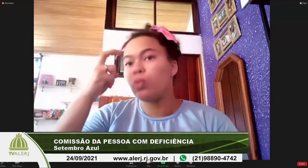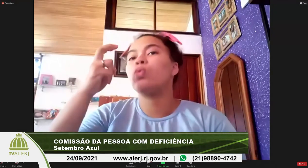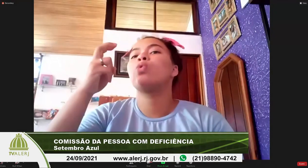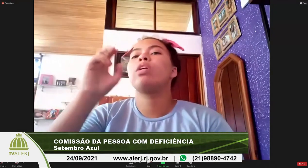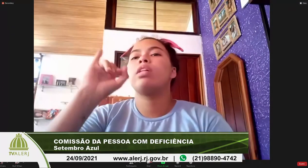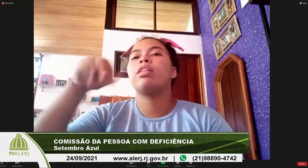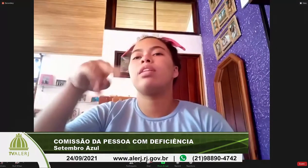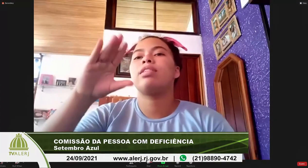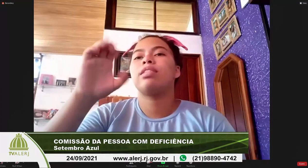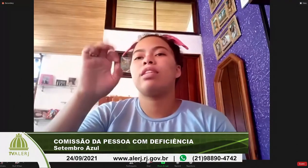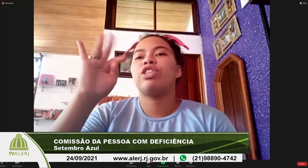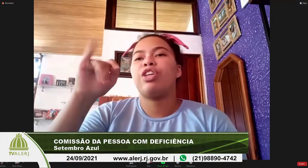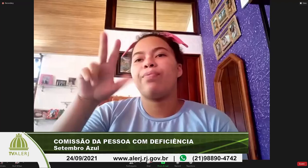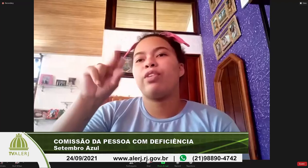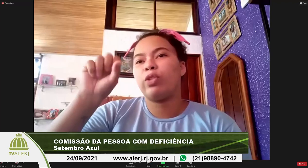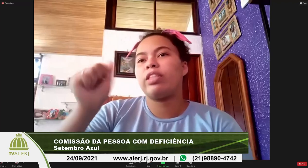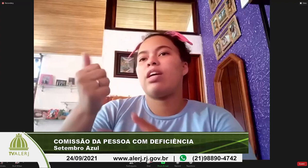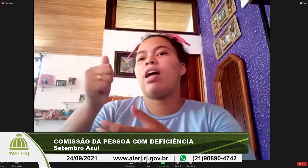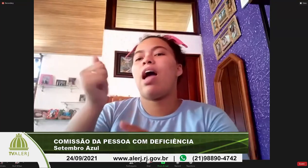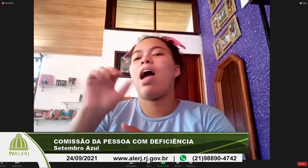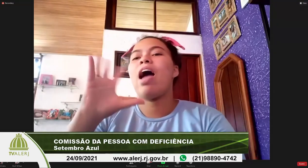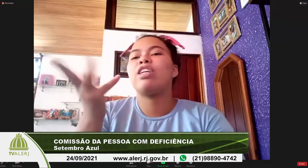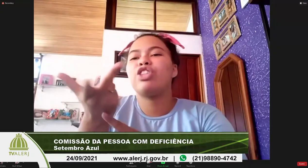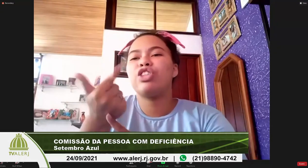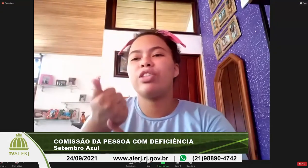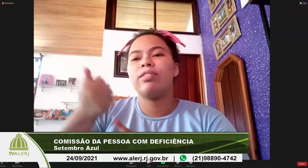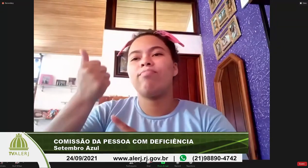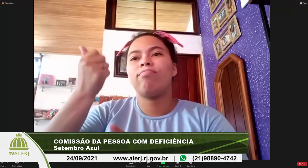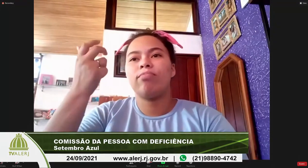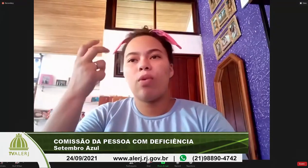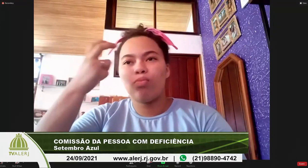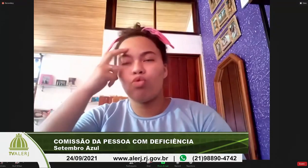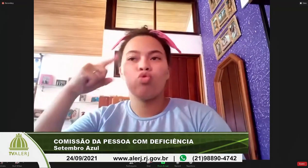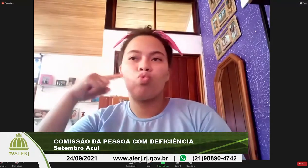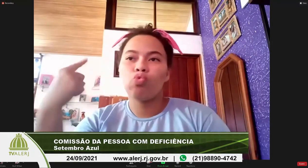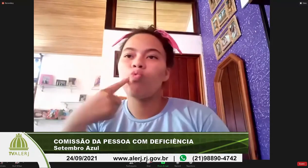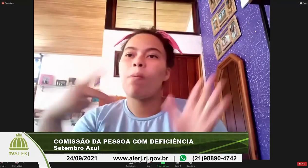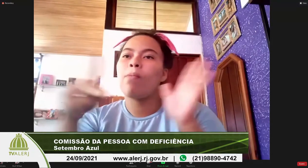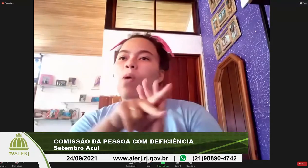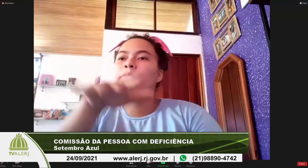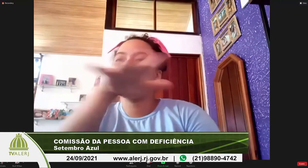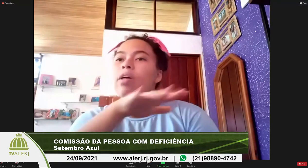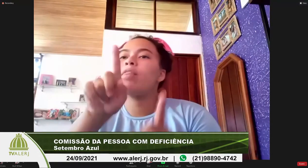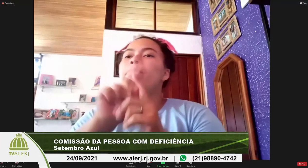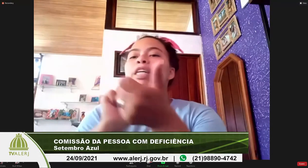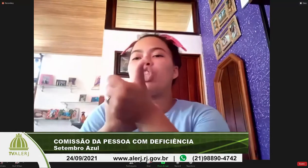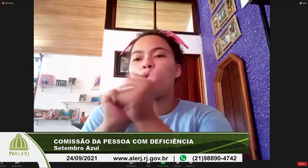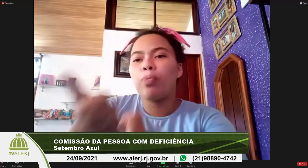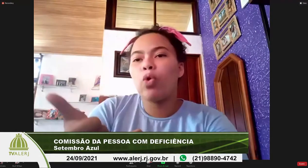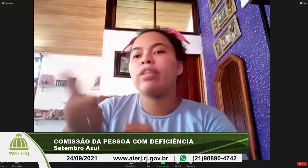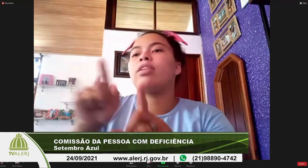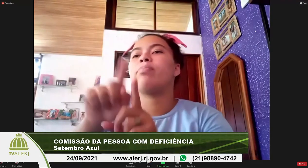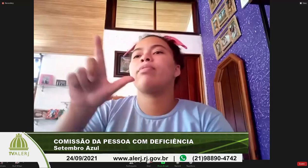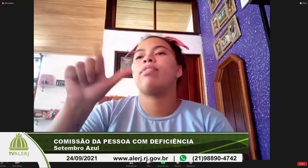na arte cultura surda esporte e lazer e incentivos